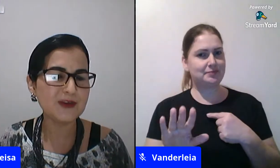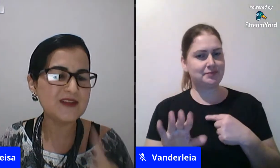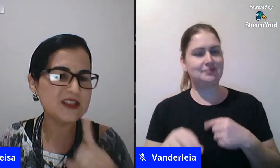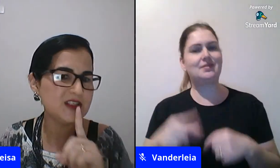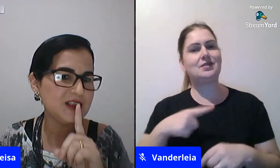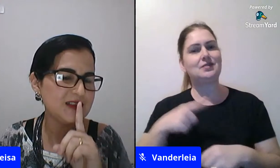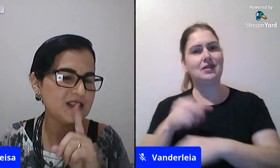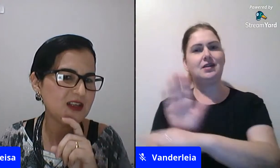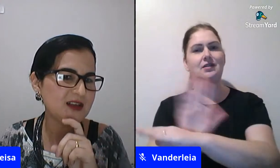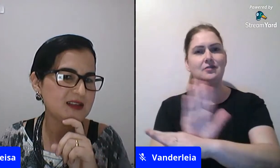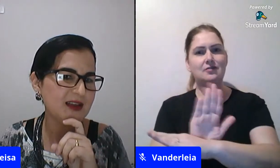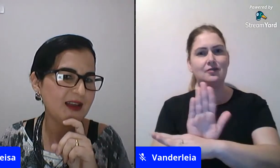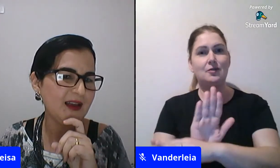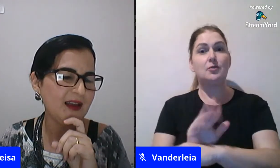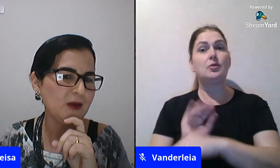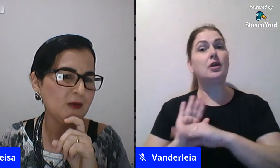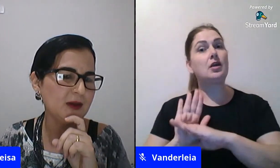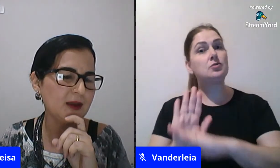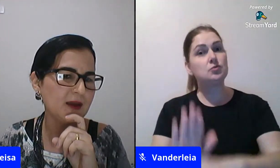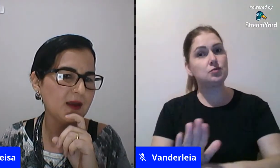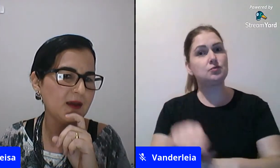contribuição eu tava assistindo esses dias